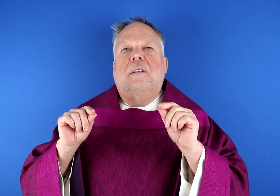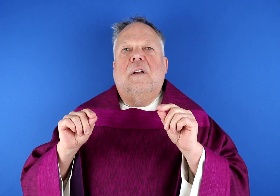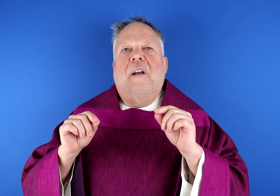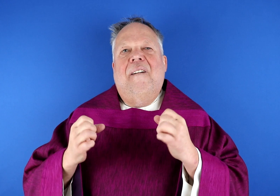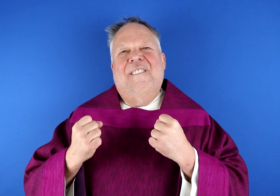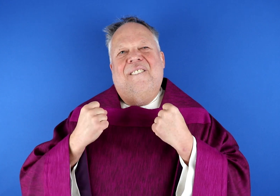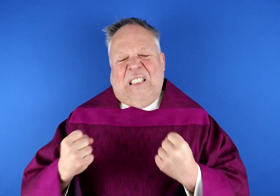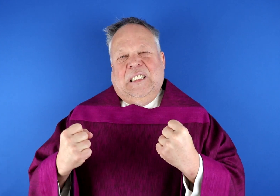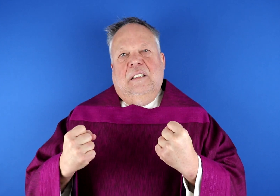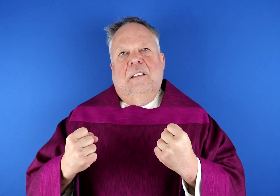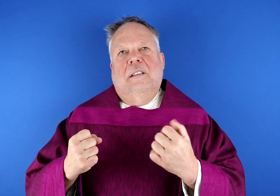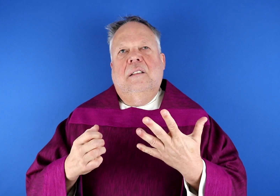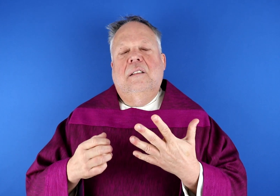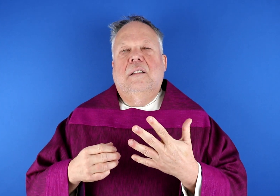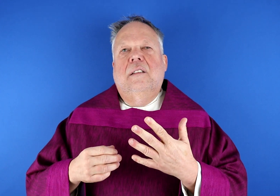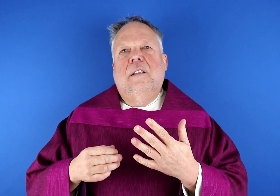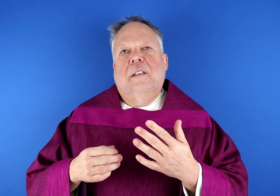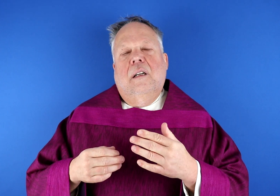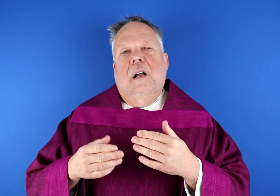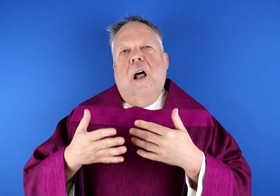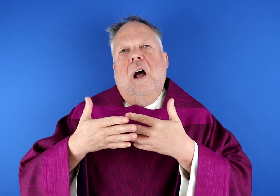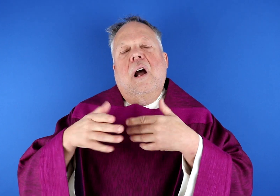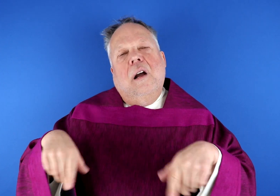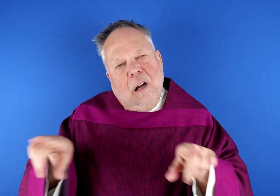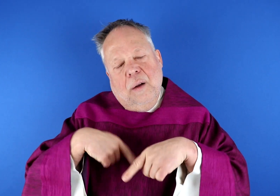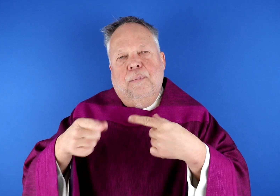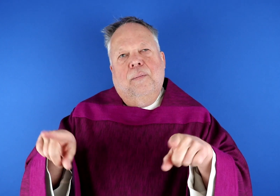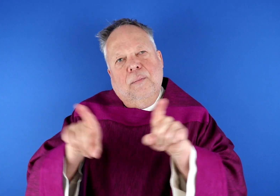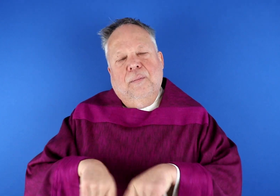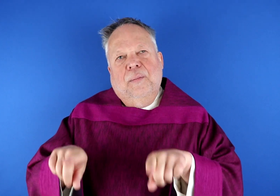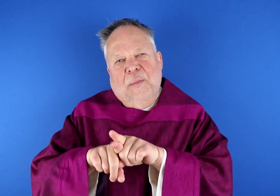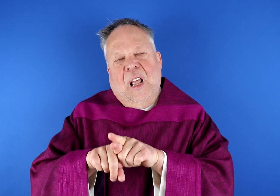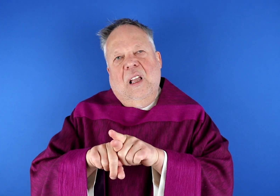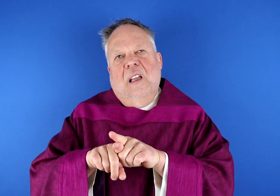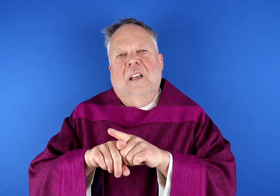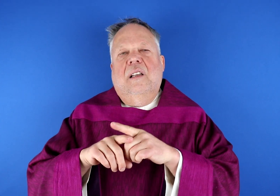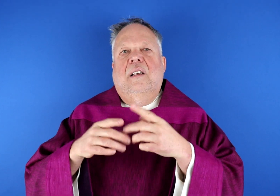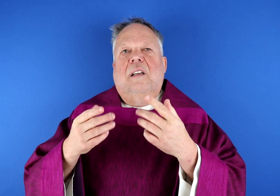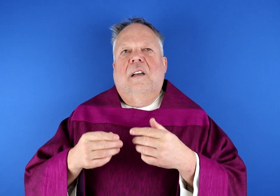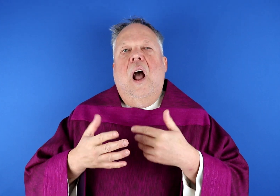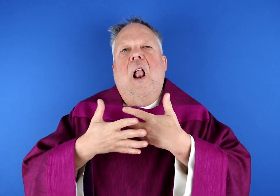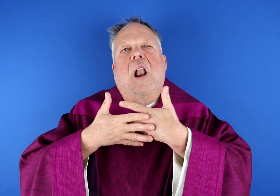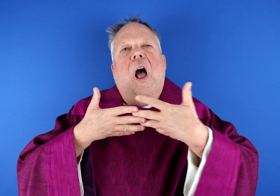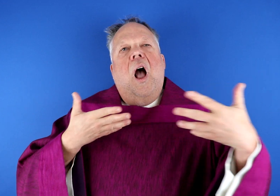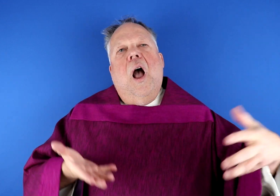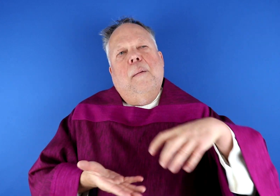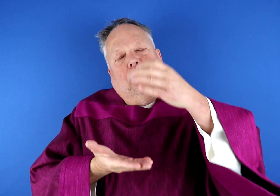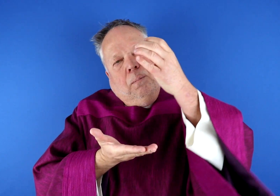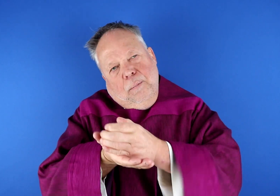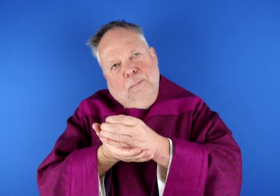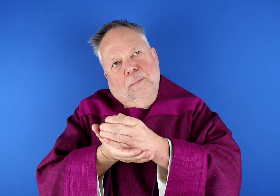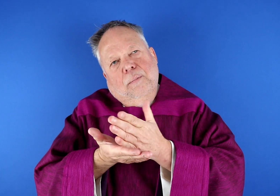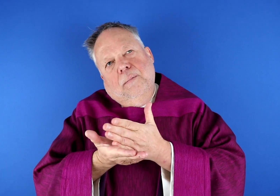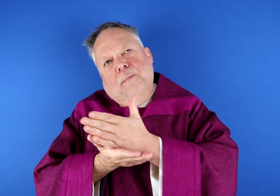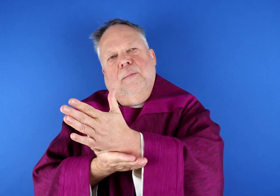Sicherheit bedeutet, etwas ist ganz fest. Es ist immer gleich. Es hat